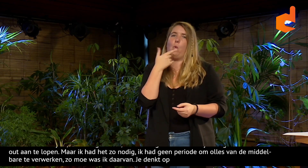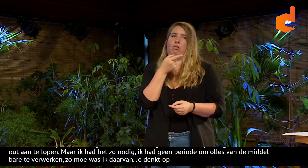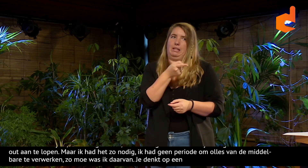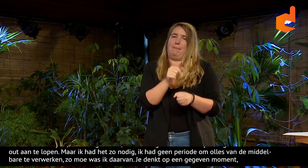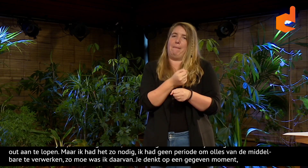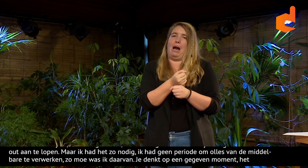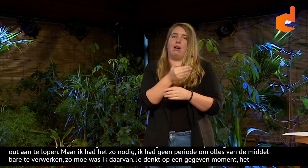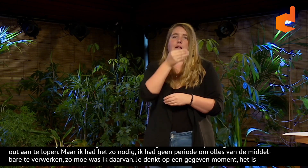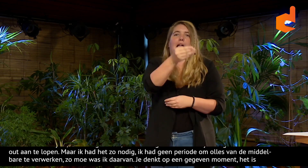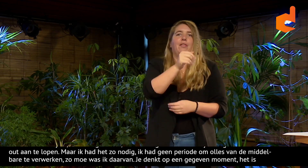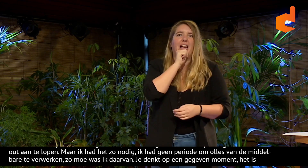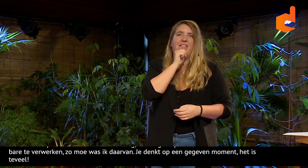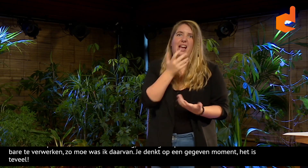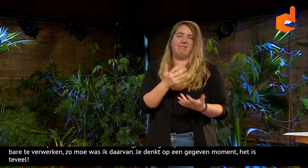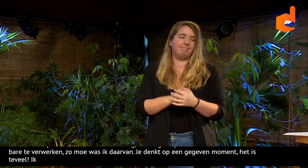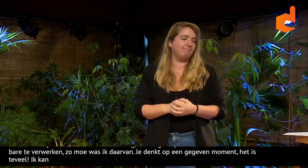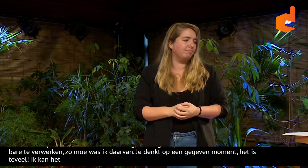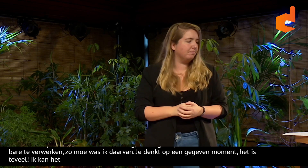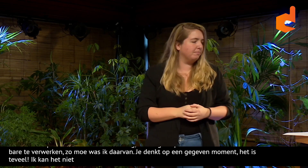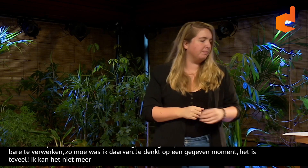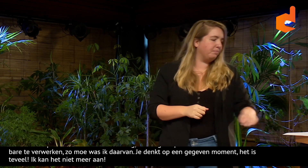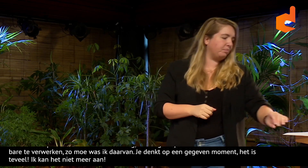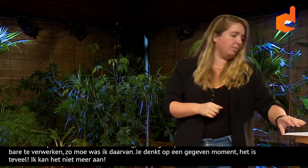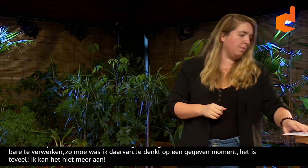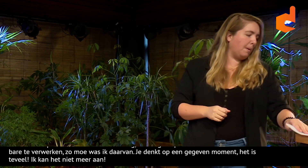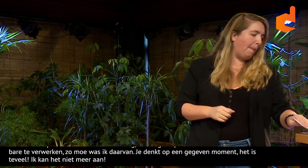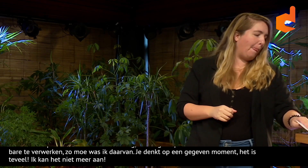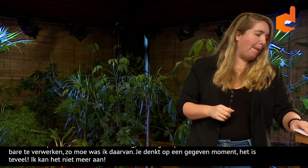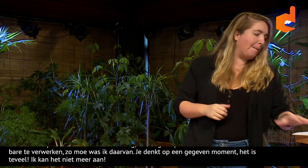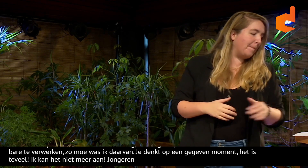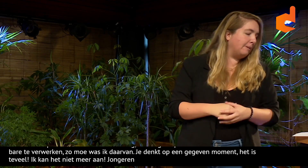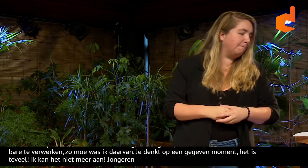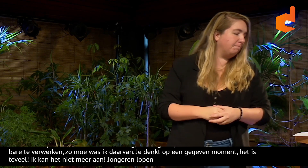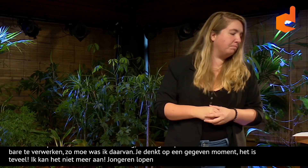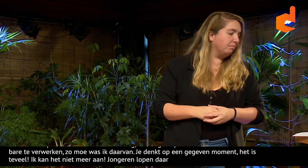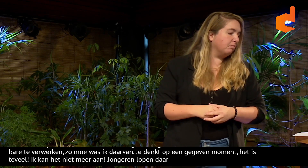te veel. En jongeren lopen daar tegenaan op latere leeftijd.